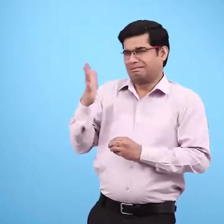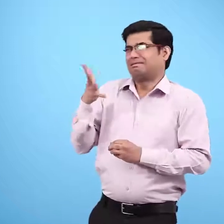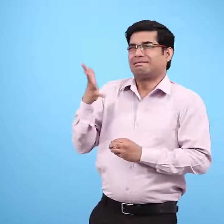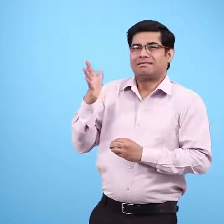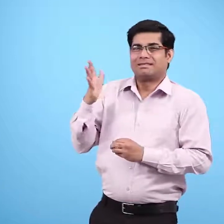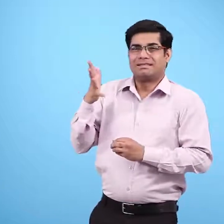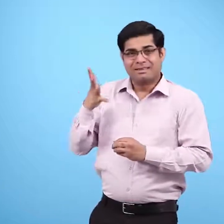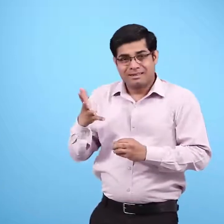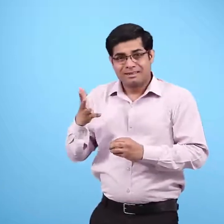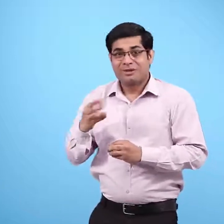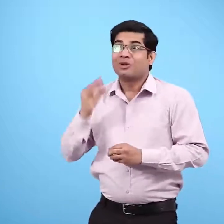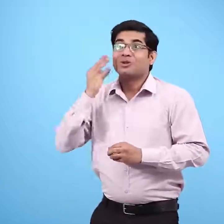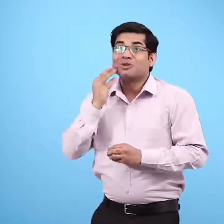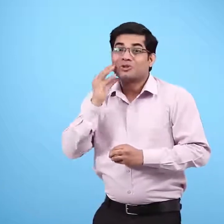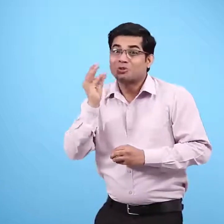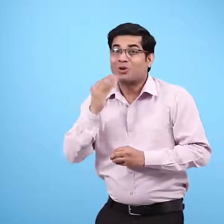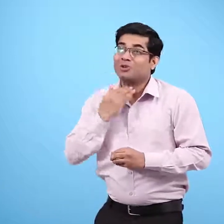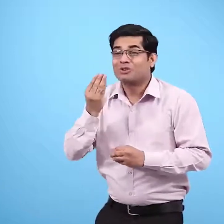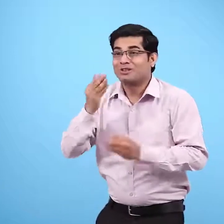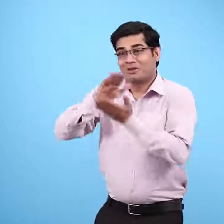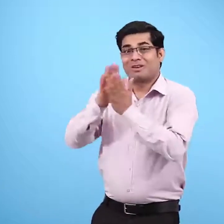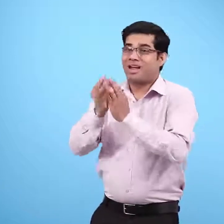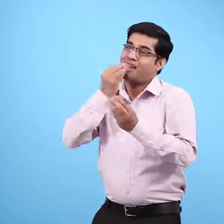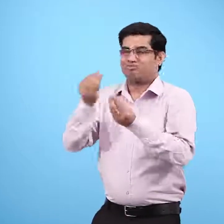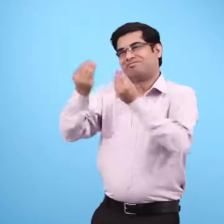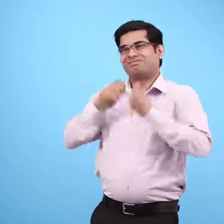कडवे करे ले मुझे तो तुम गुड रोटी ही दे दो